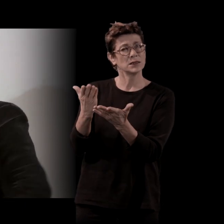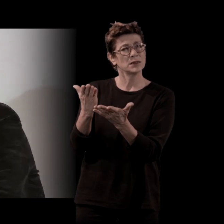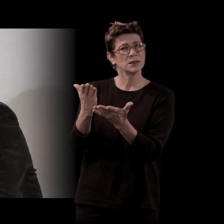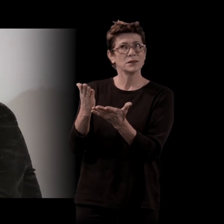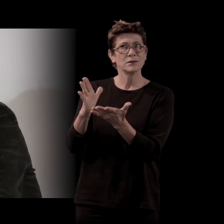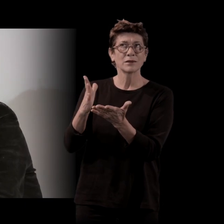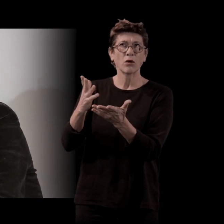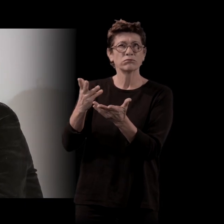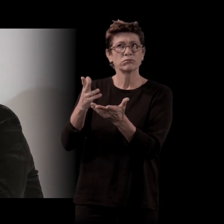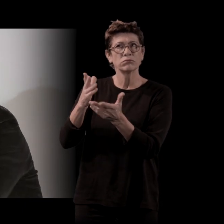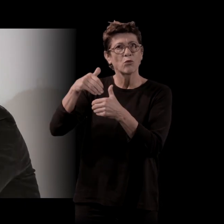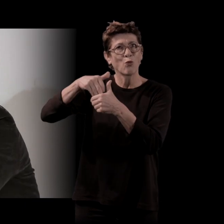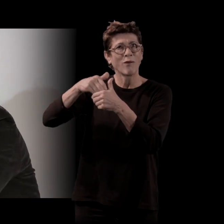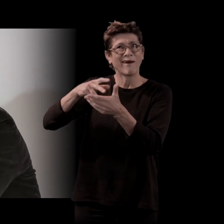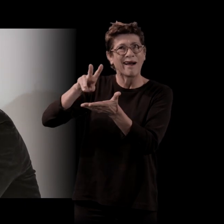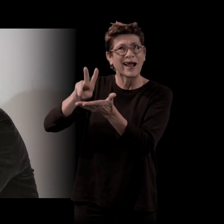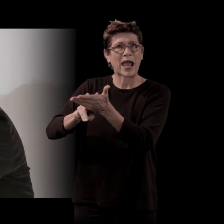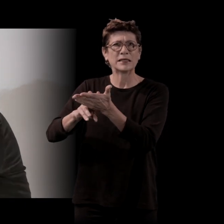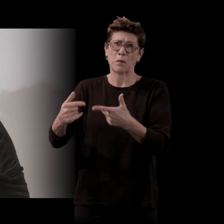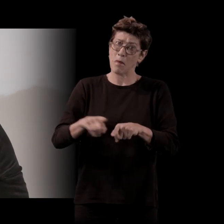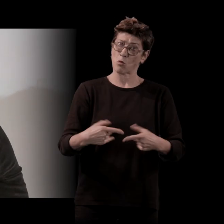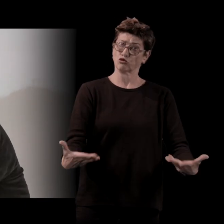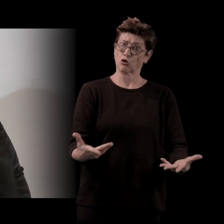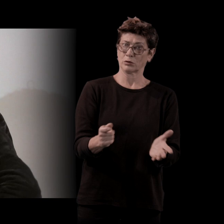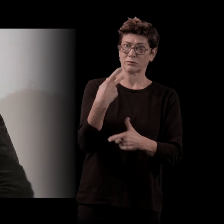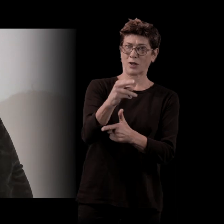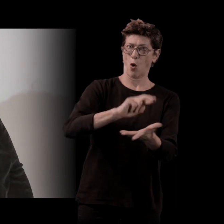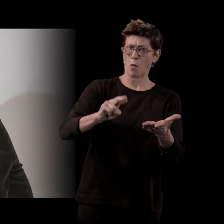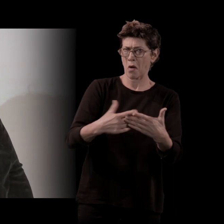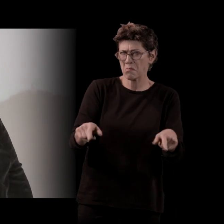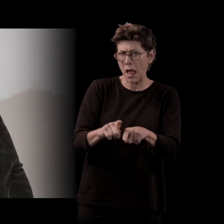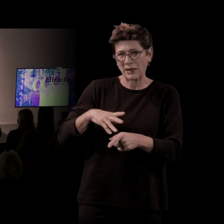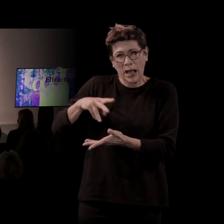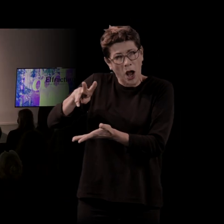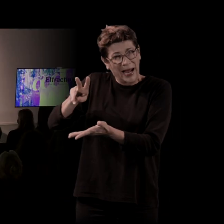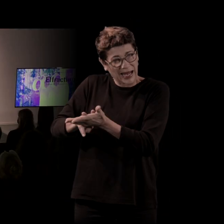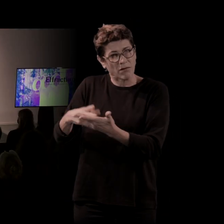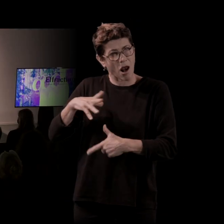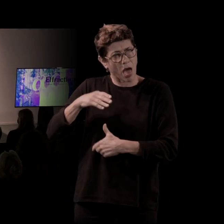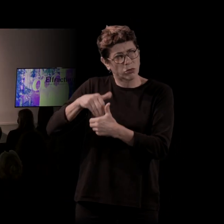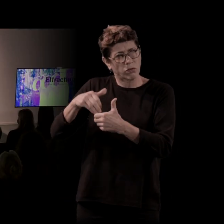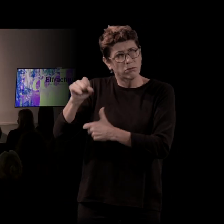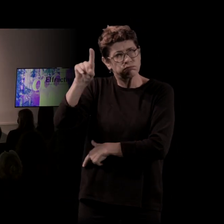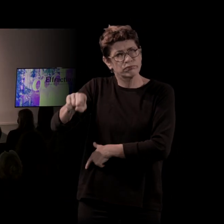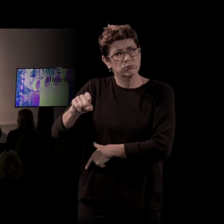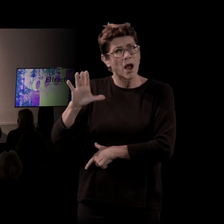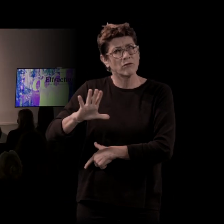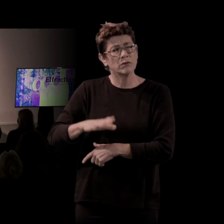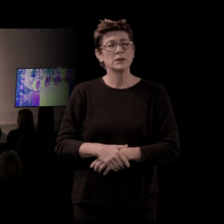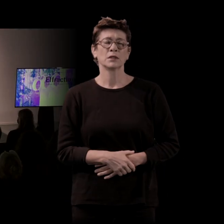vos romans aujourd'hui ? Vous étiez dans quelque chose de différent. Vous cherchiez votre ton, en quelque sorte. Je ne saurais pas dire. Et je n'ose pas remettre le nez dedans.